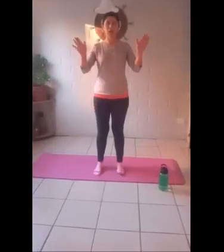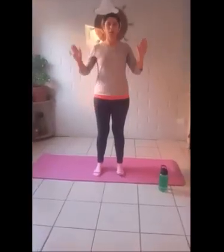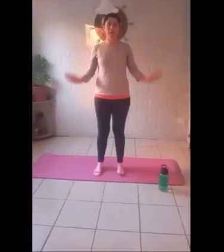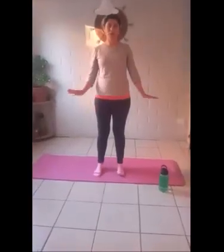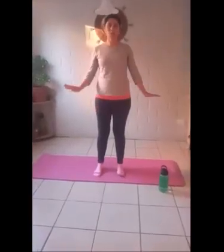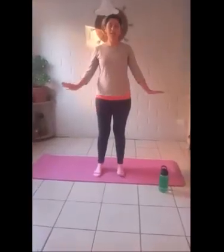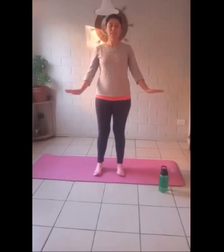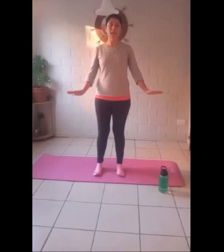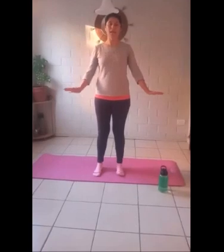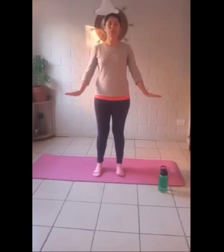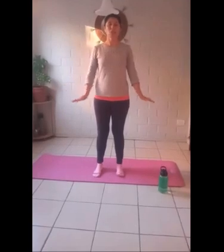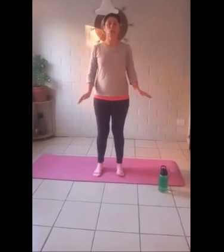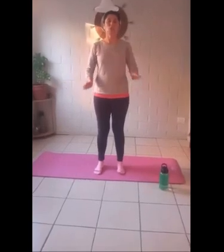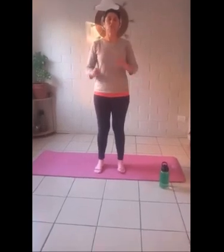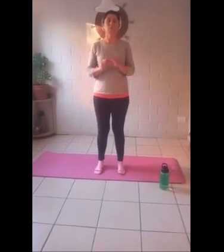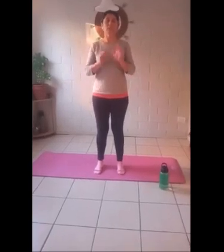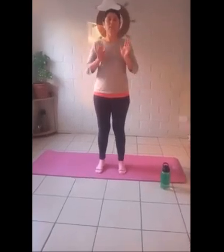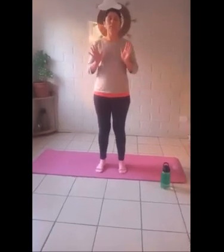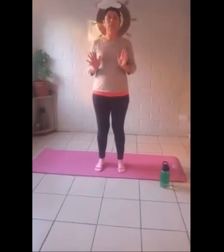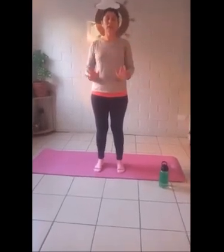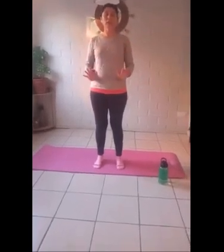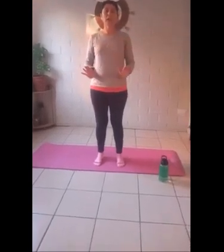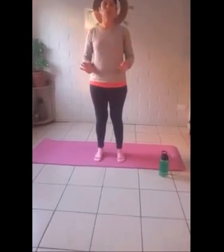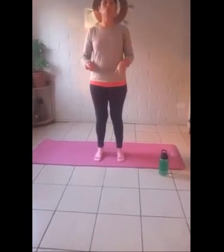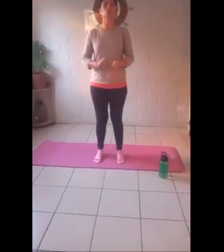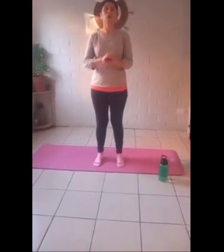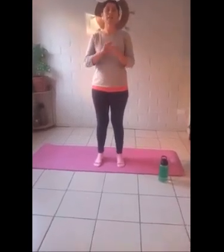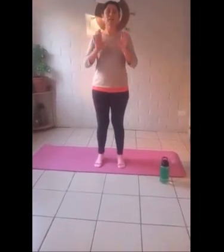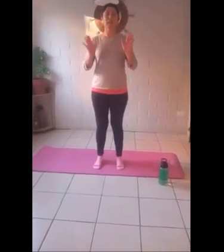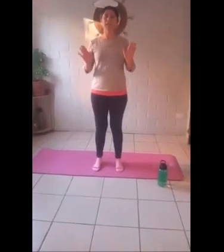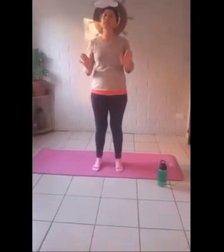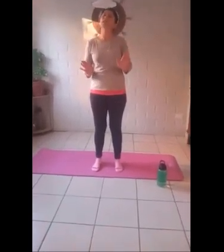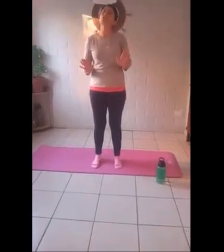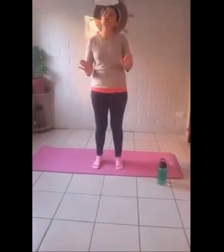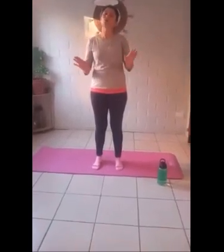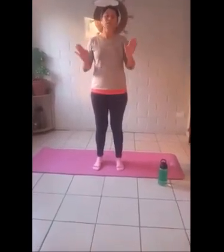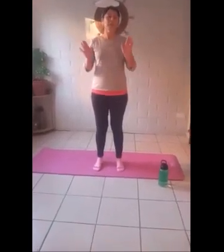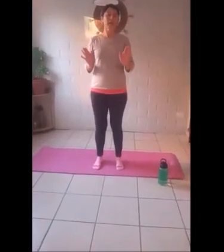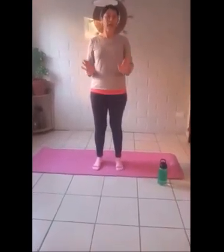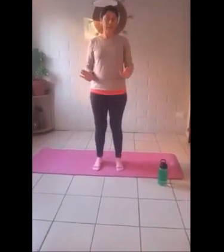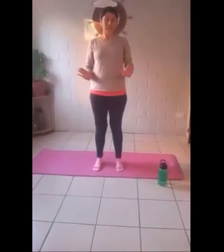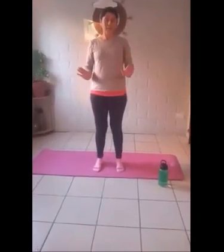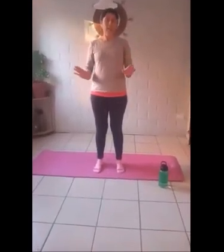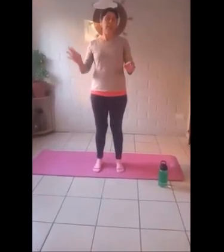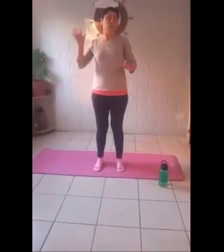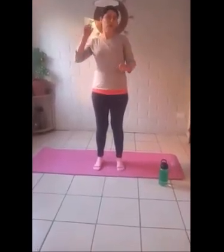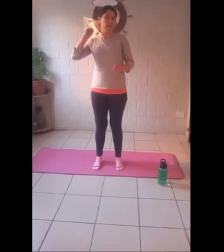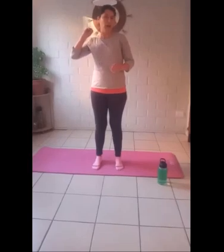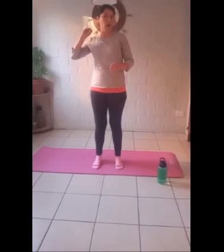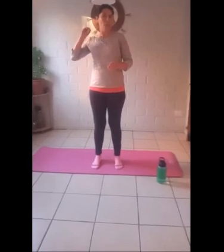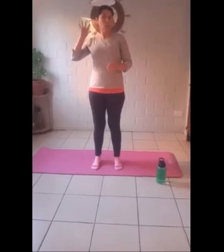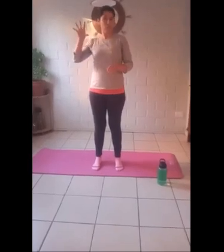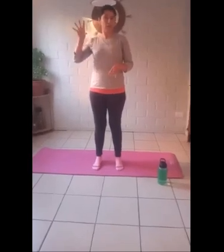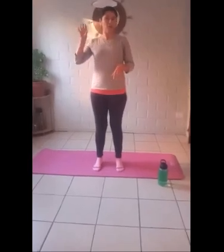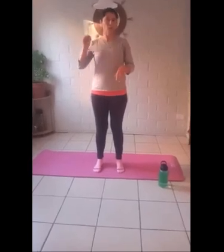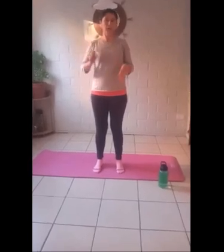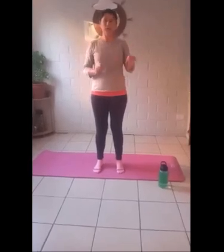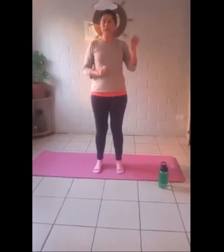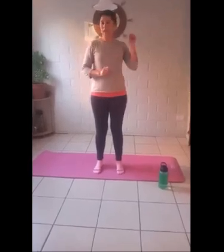Para comenzar, nos vamos a poner de pie en un lugar tranquilo de la casa. Que no haya música fuerte, que